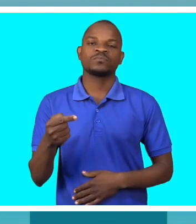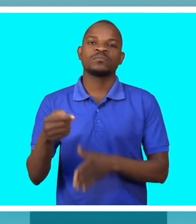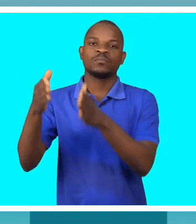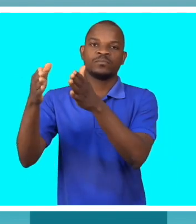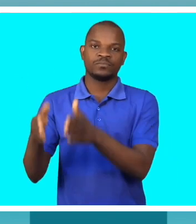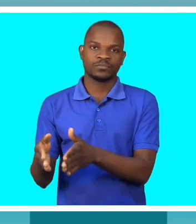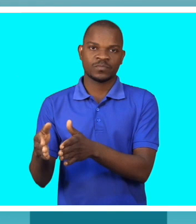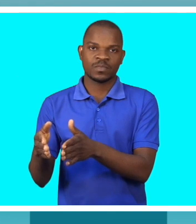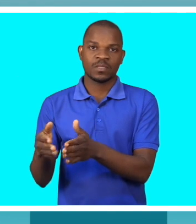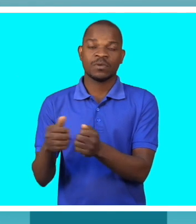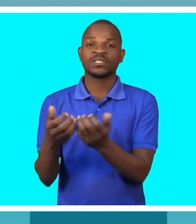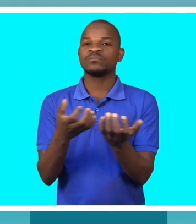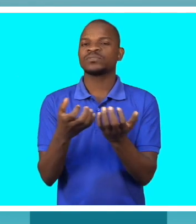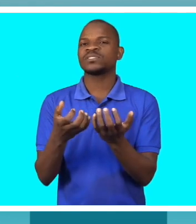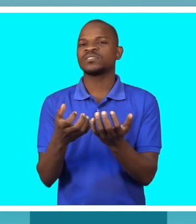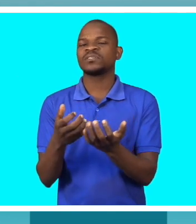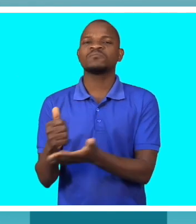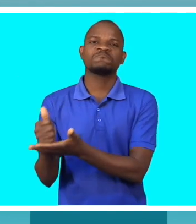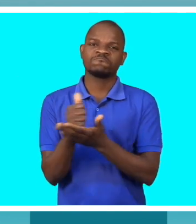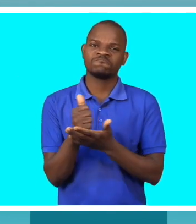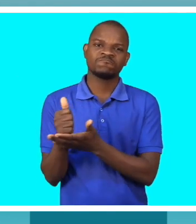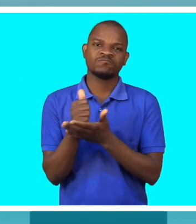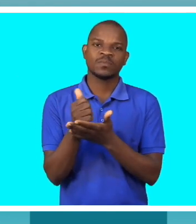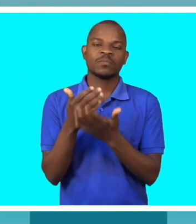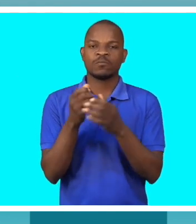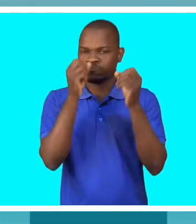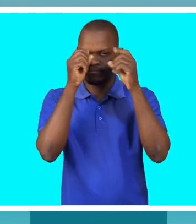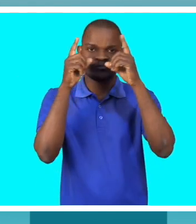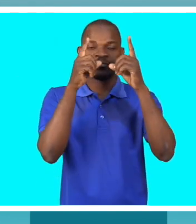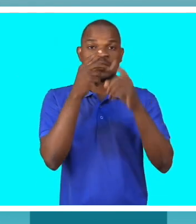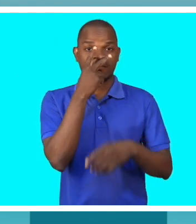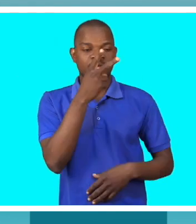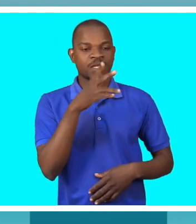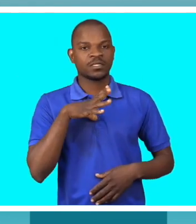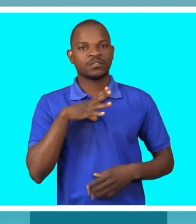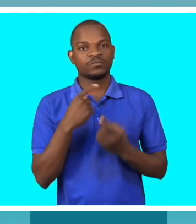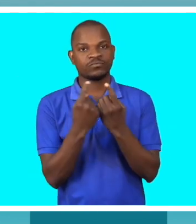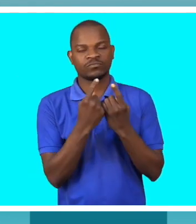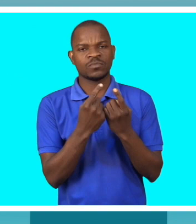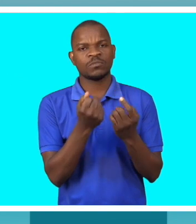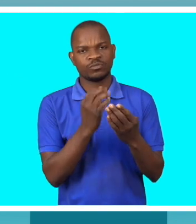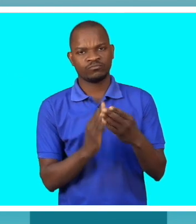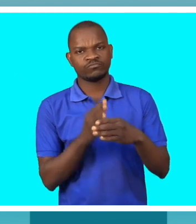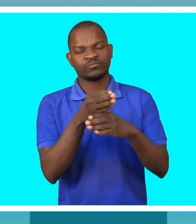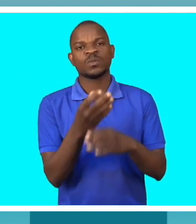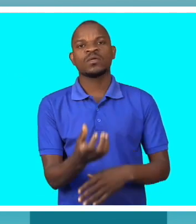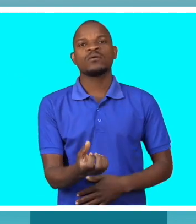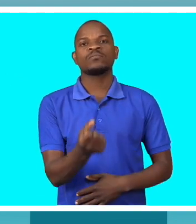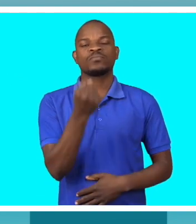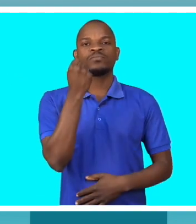precisa de muito acompanhamento para que ele possa acordar e olhar. Olha, eu estou assim, mas eu sou capaz de superar, poder superar e poder ir